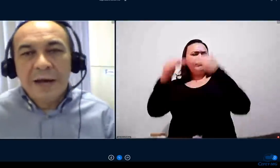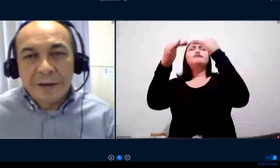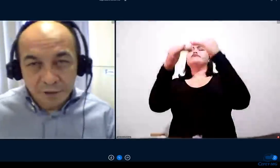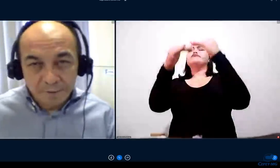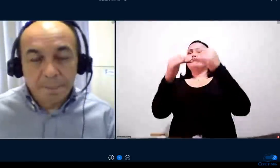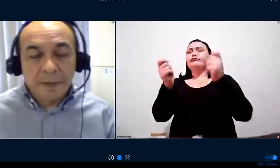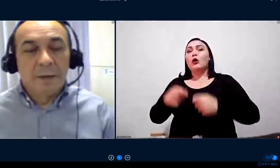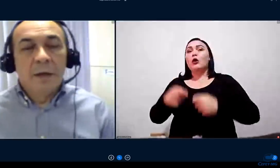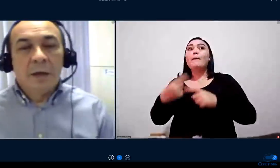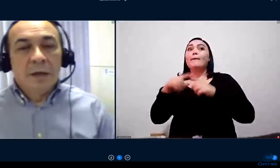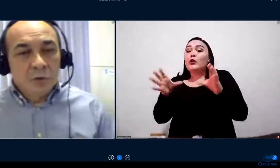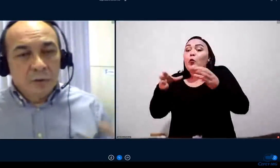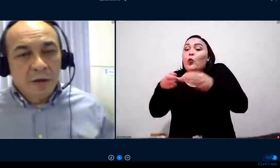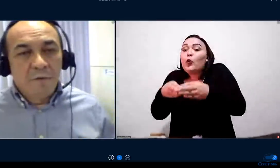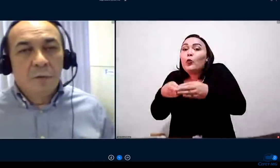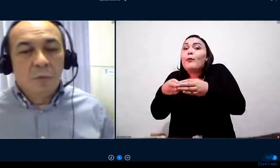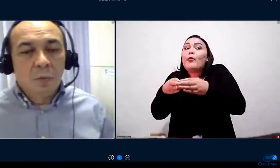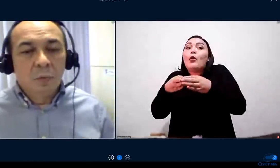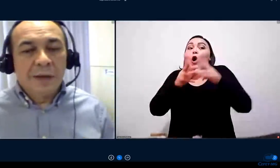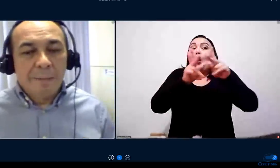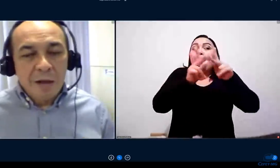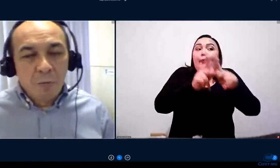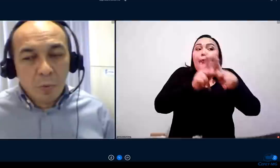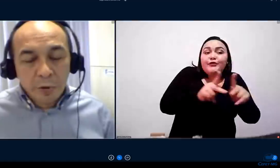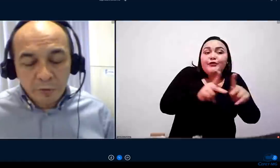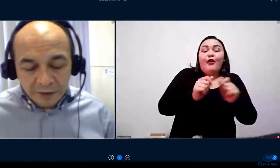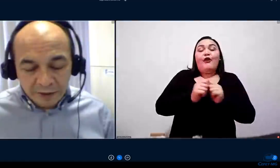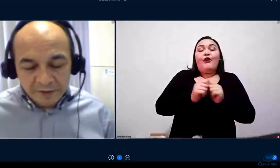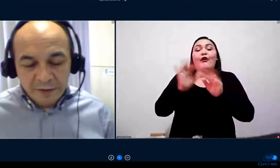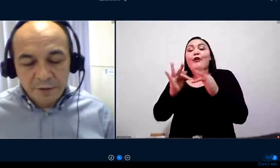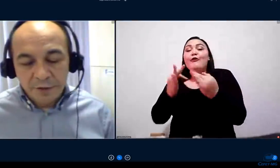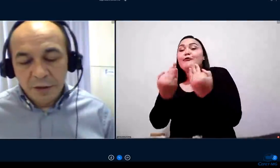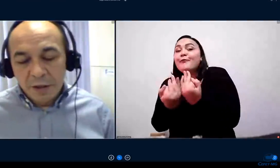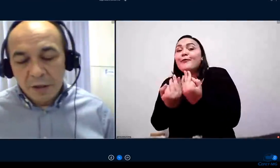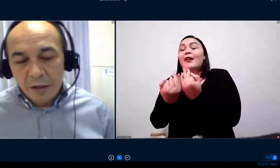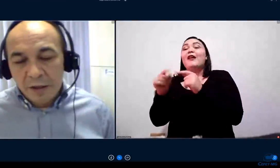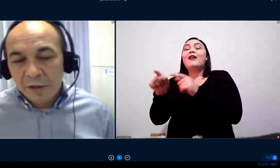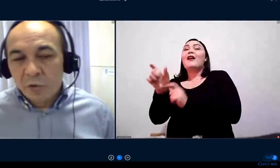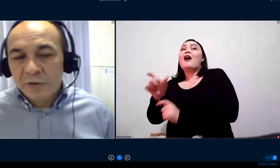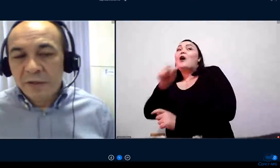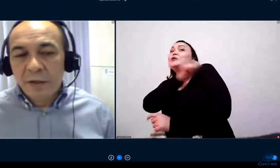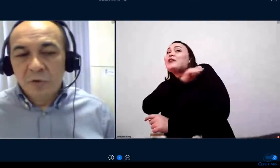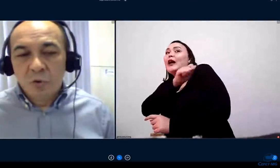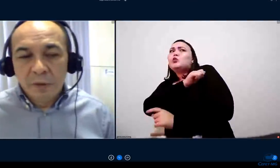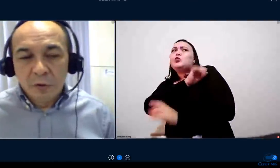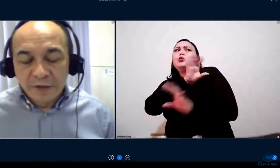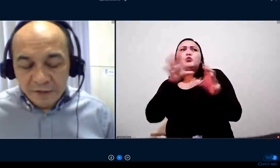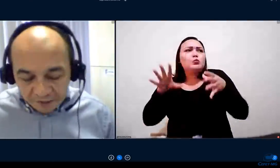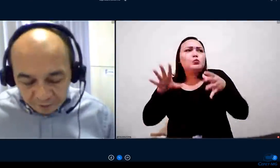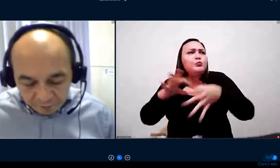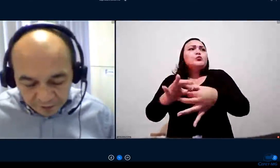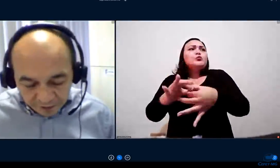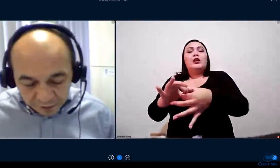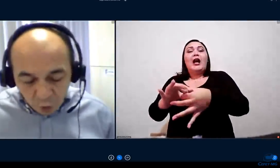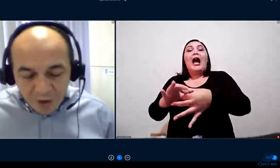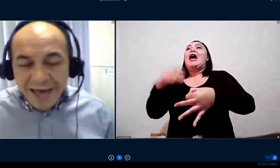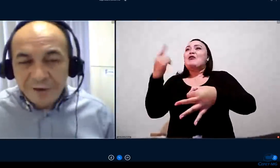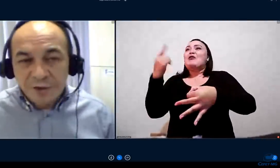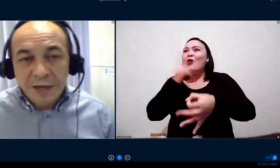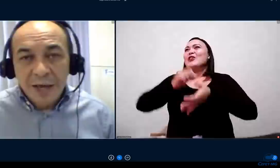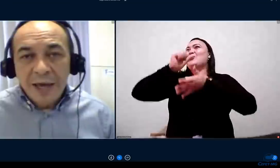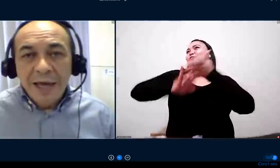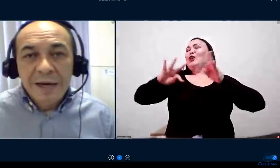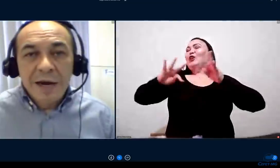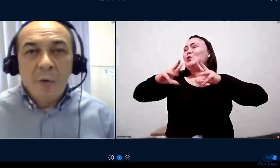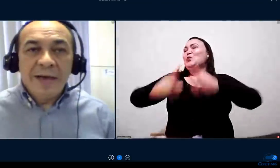unidade, né, isso teve um trabalho muito interessante e que eles conseguiram subir todas as atividades. O RED,